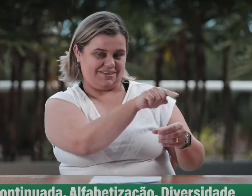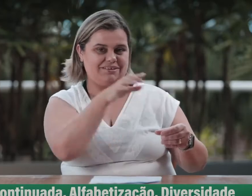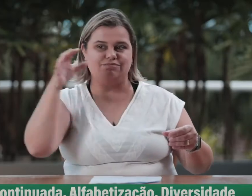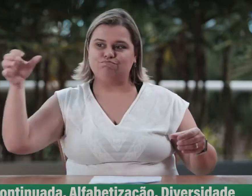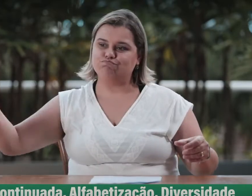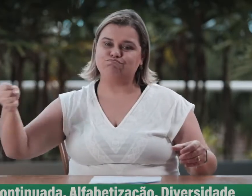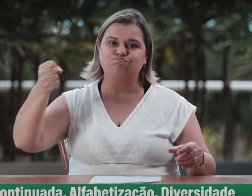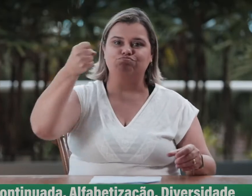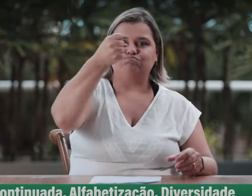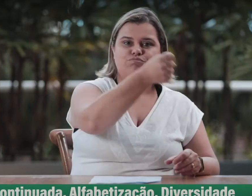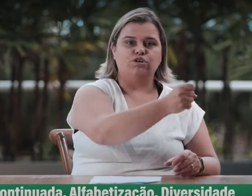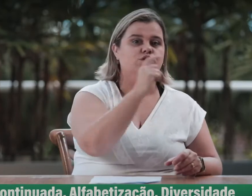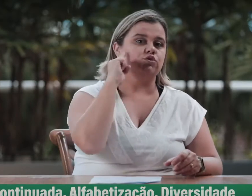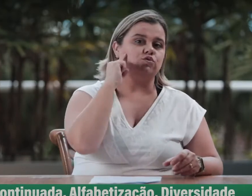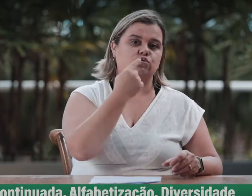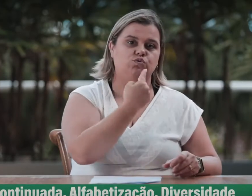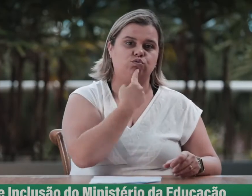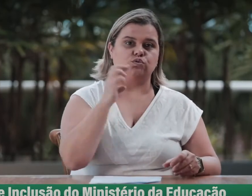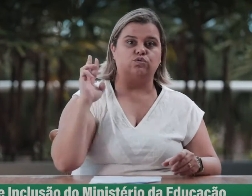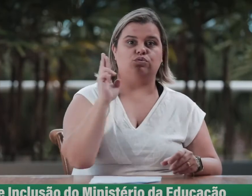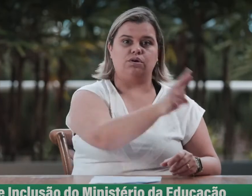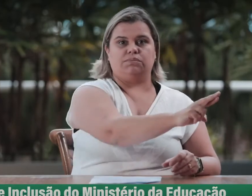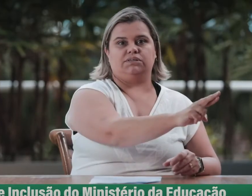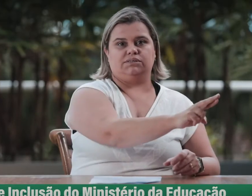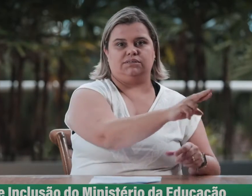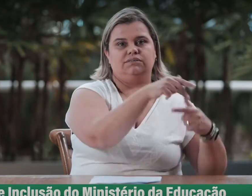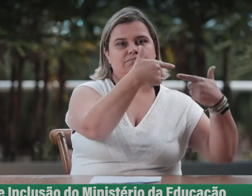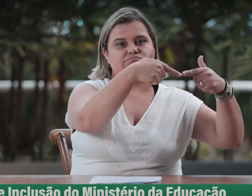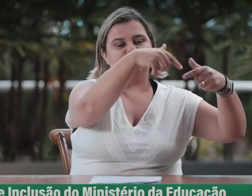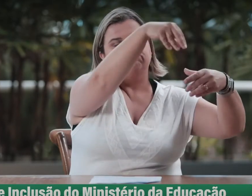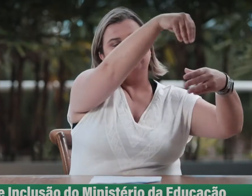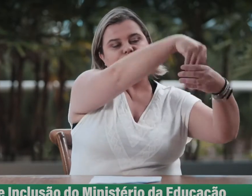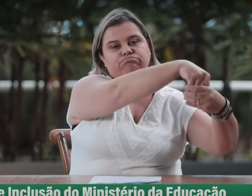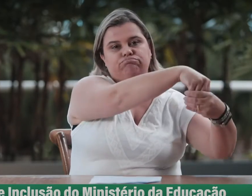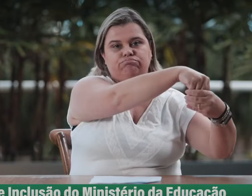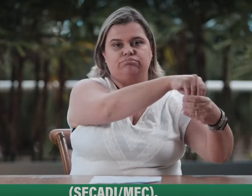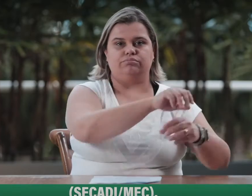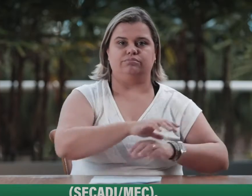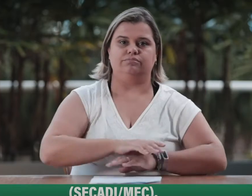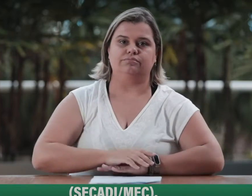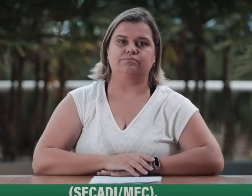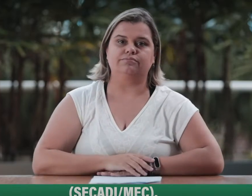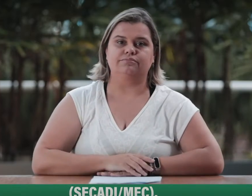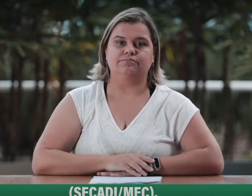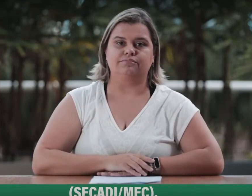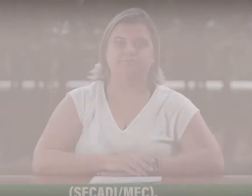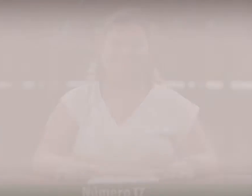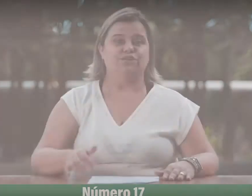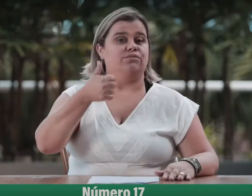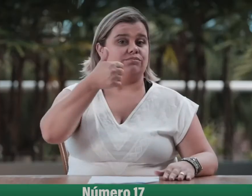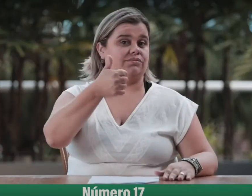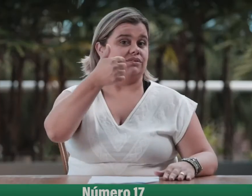Alfabetização, Diversidade e Inclusão do Ministério da Educação, SECAD-MEC. 17.